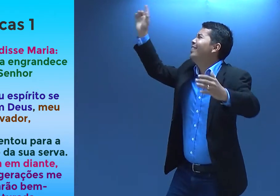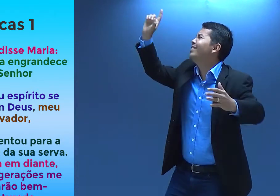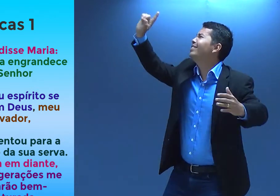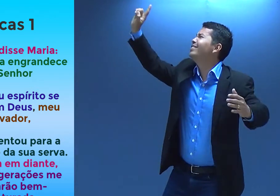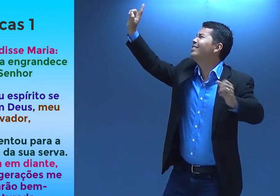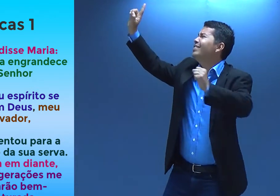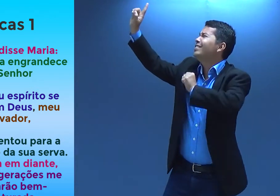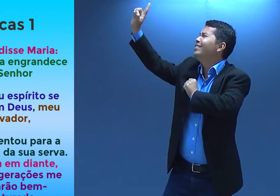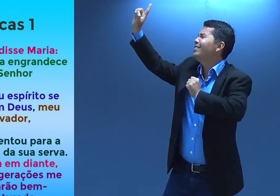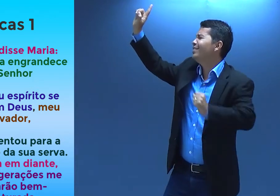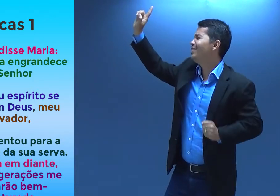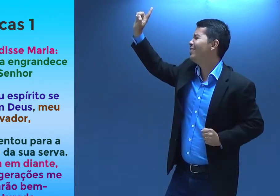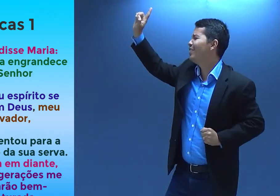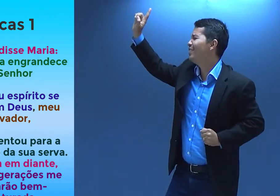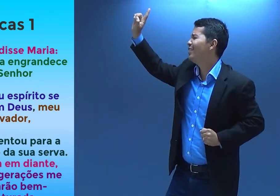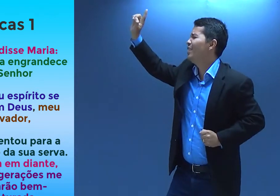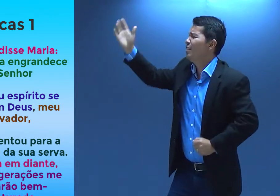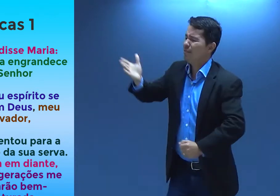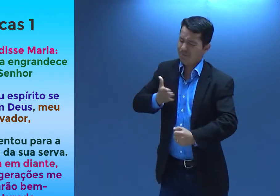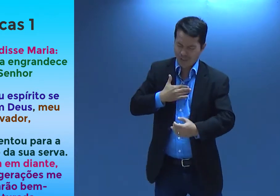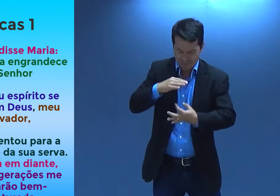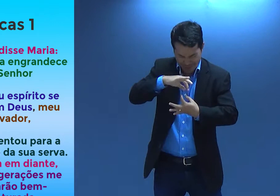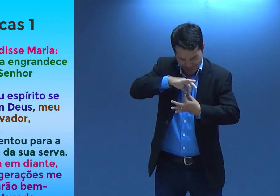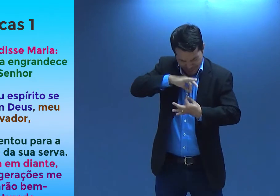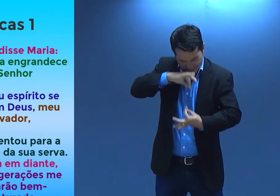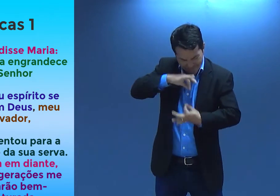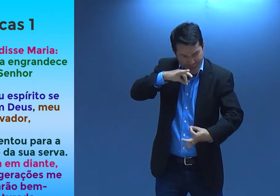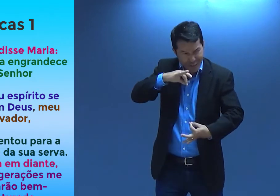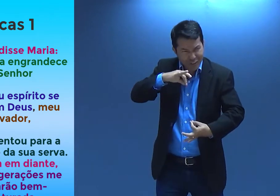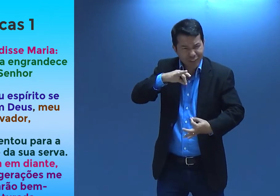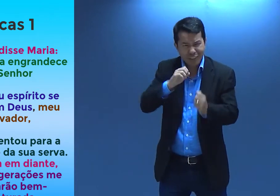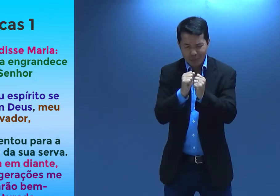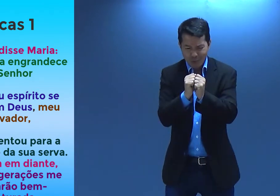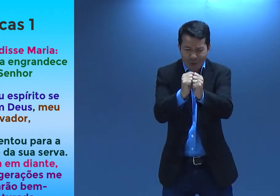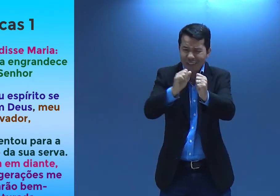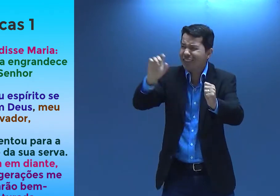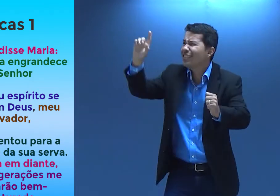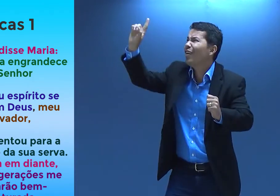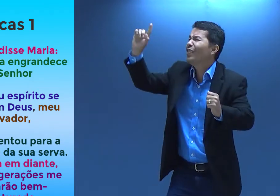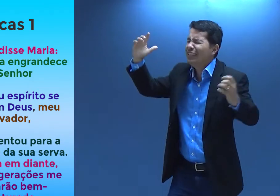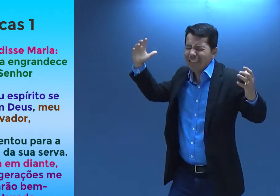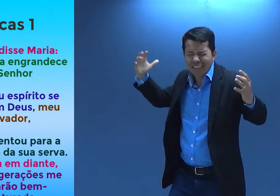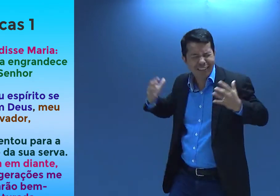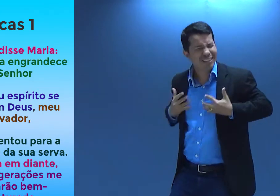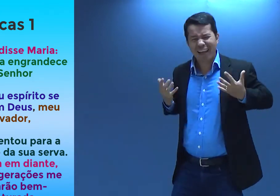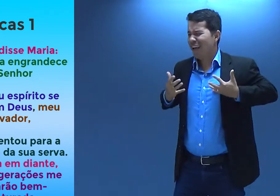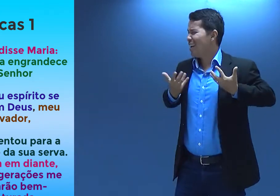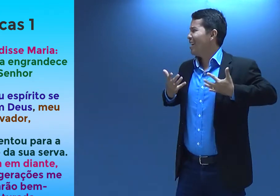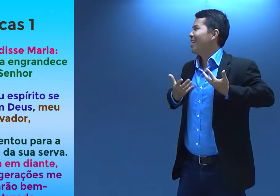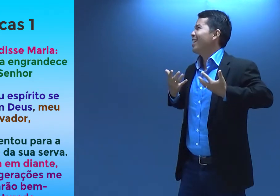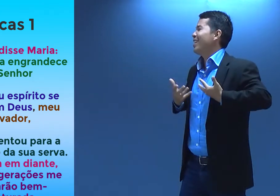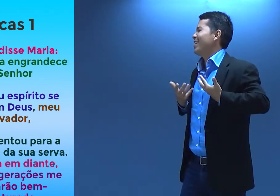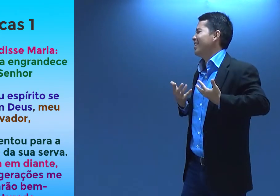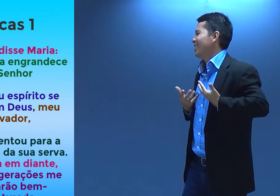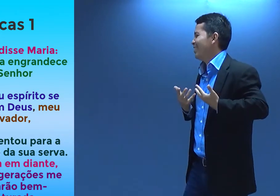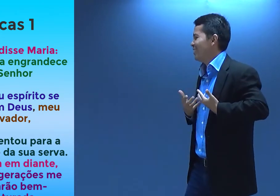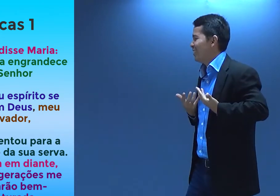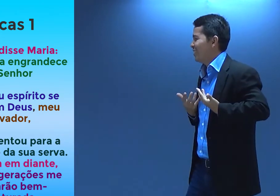Senhor. E o meu espírito se alegre a Deus, o meu Salvador.